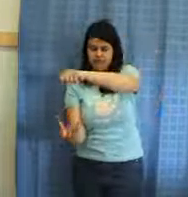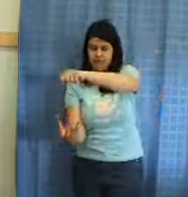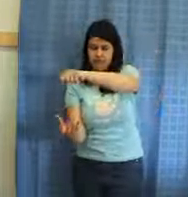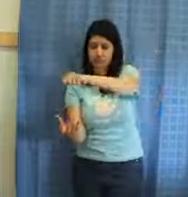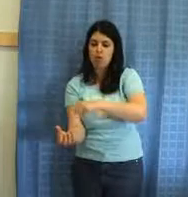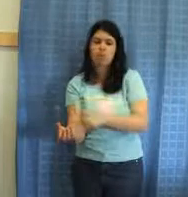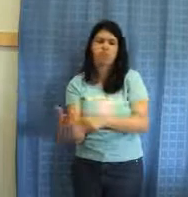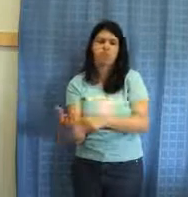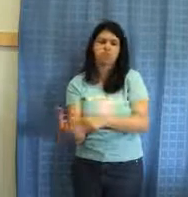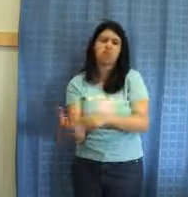10 minuti.